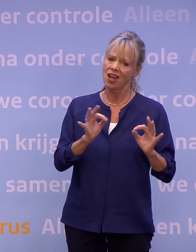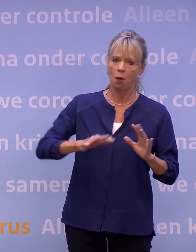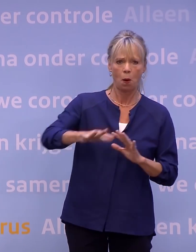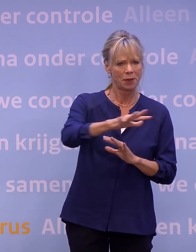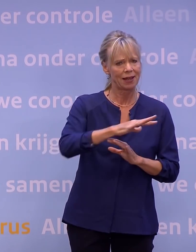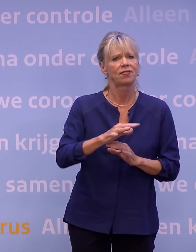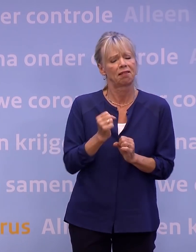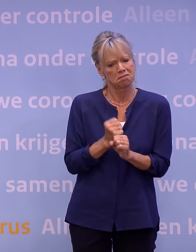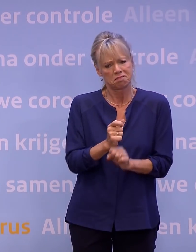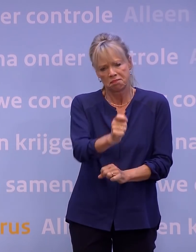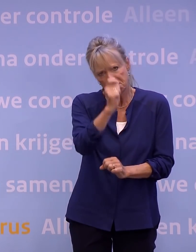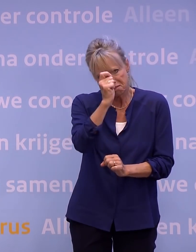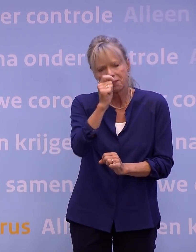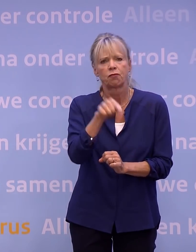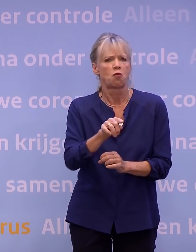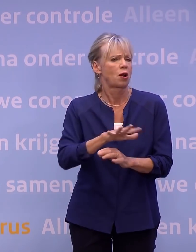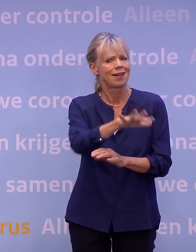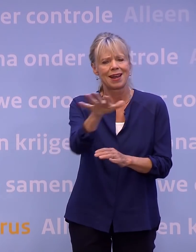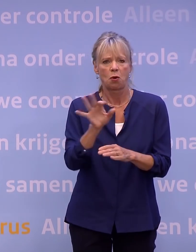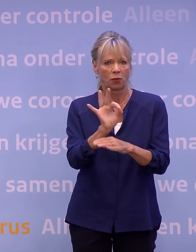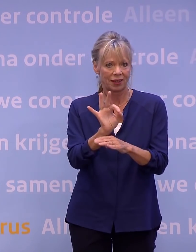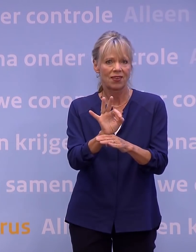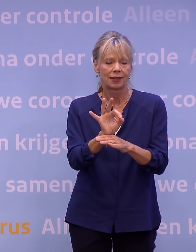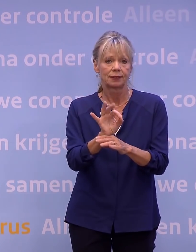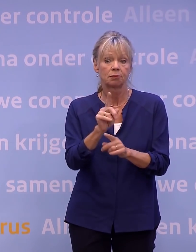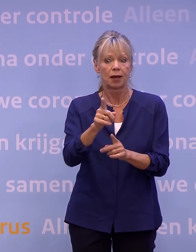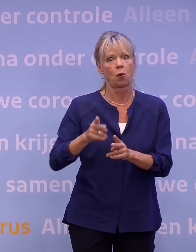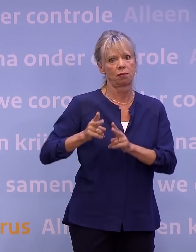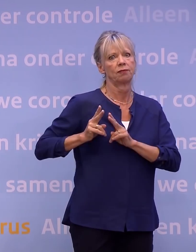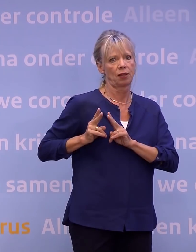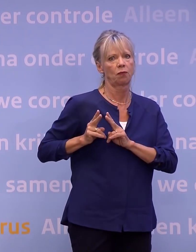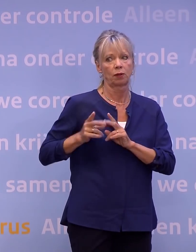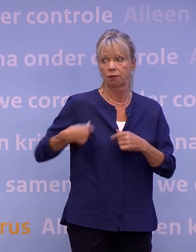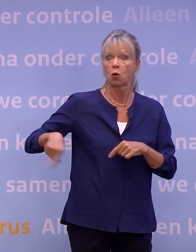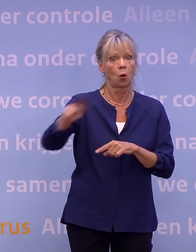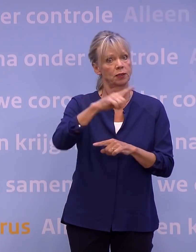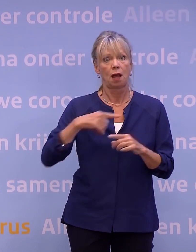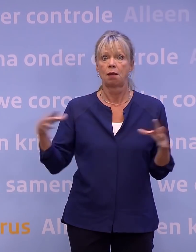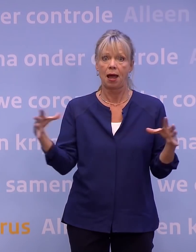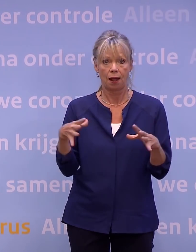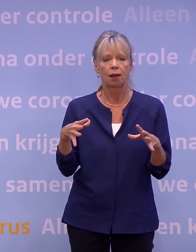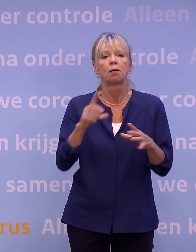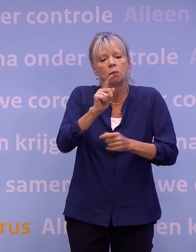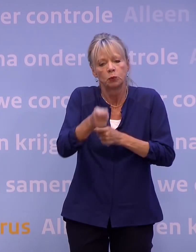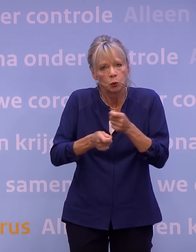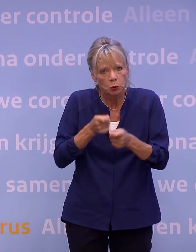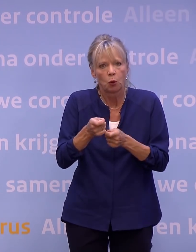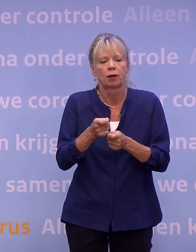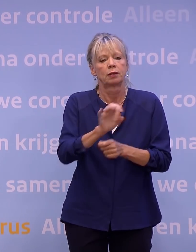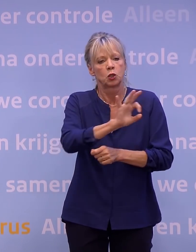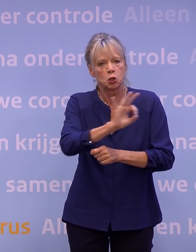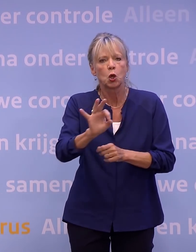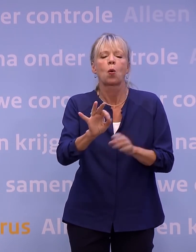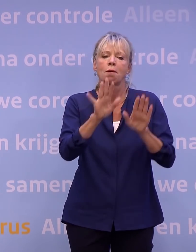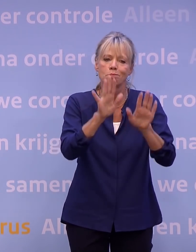voor het hele onderwijs, maar het is ook een verantwoordelijkheid van ons allemaal om te zorgen dat de scholen